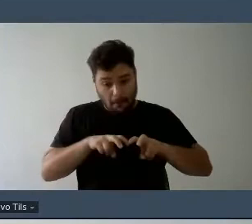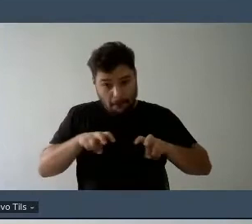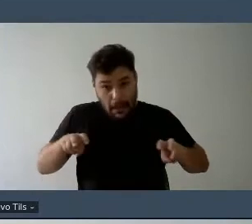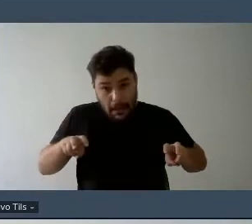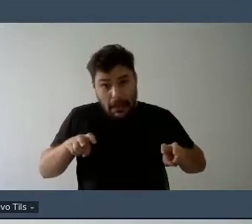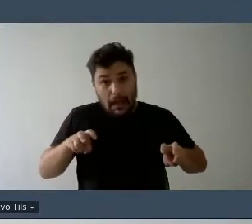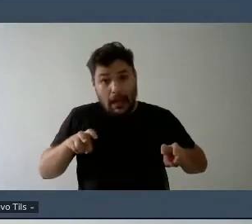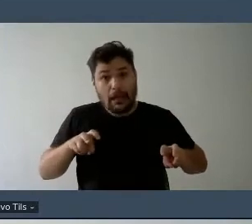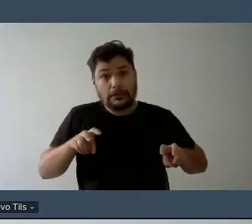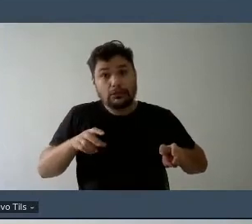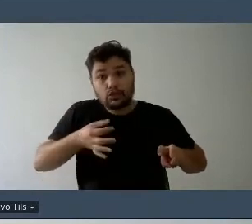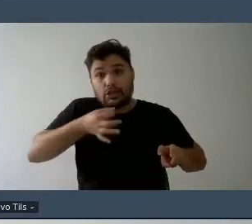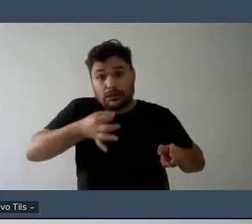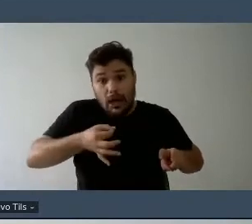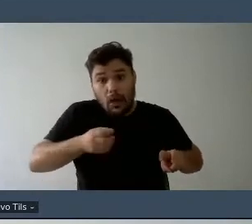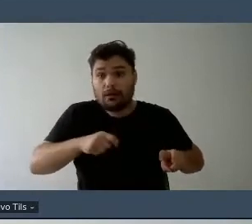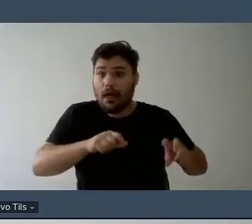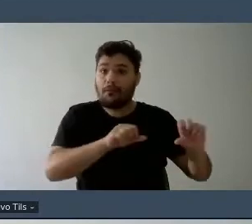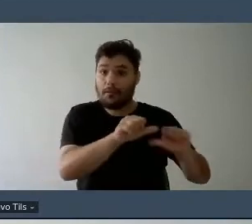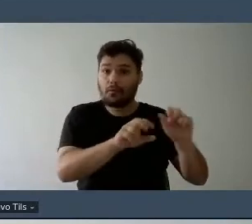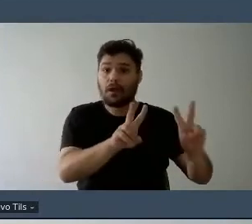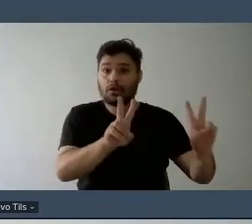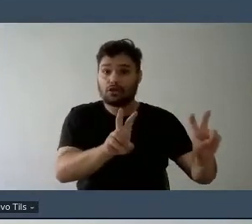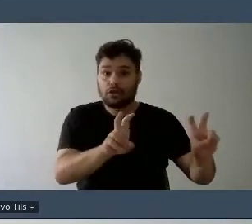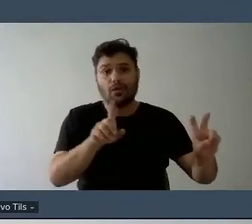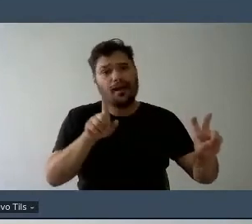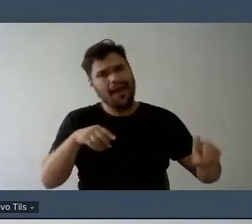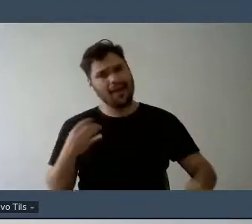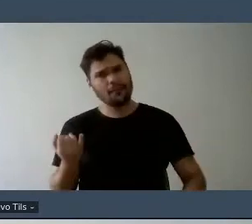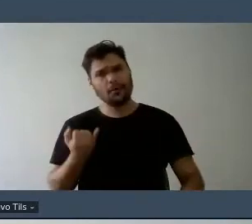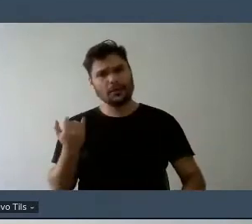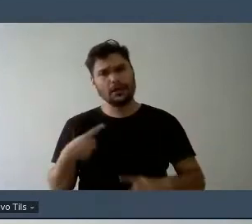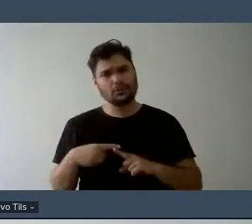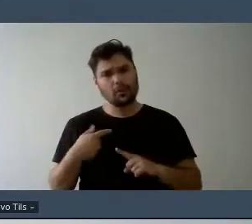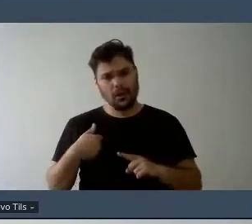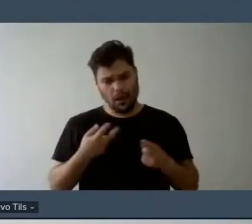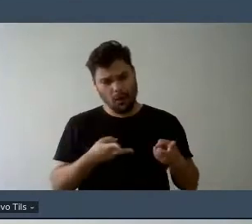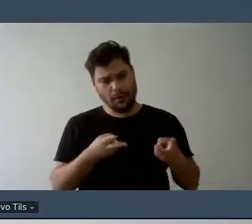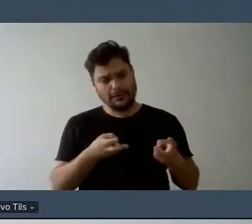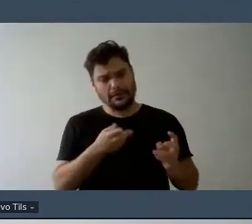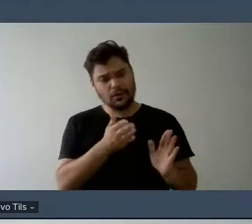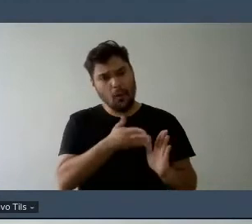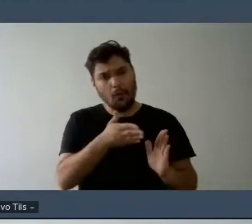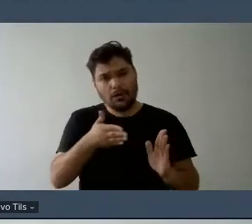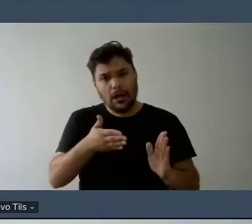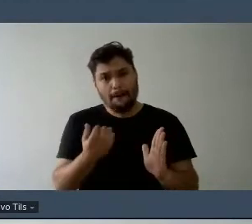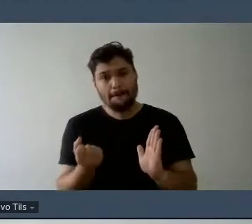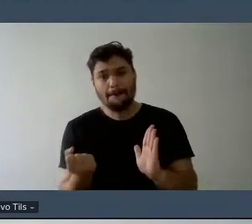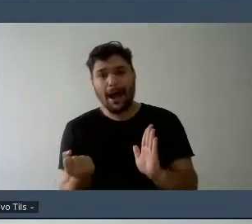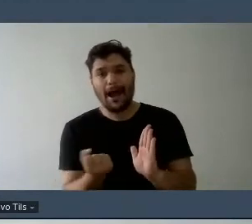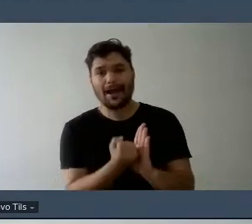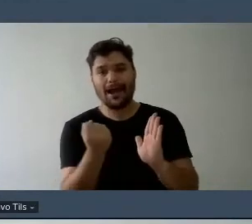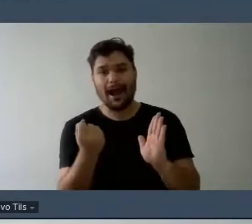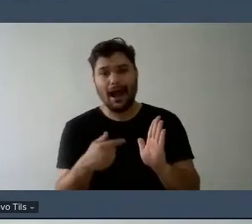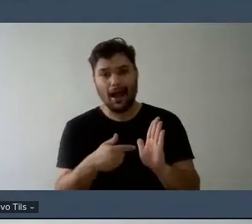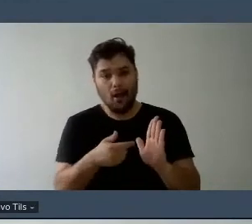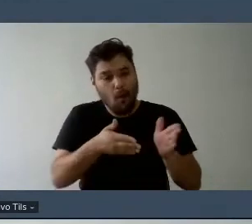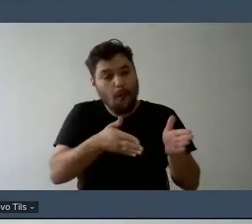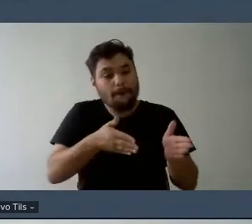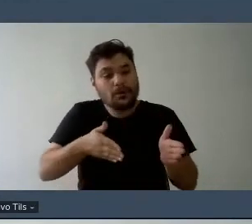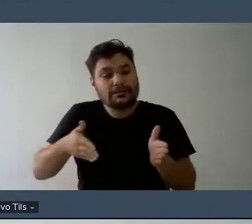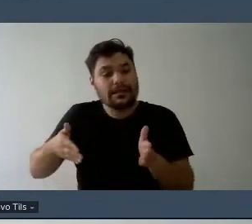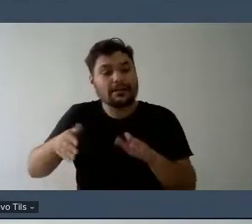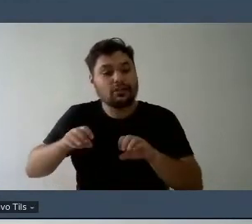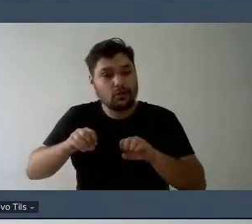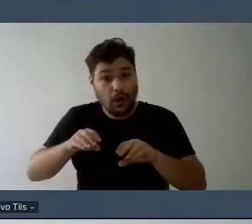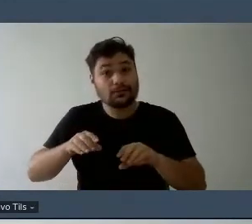acho que foi importante acho que é importante porque eu vejo como um processo também e marcar esse lugar de processo processo educativo tem tudo a